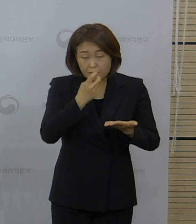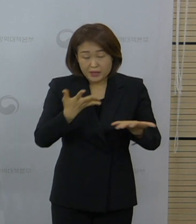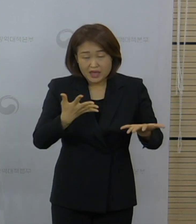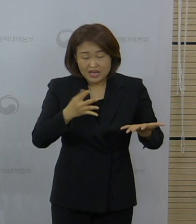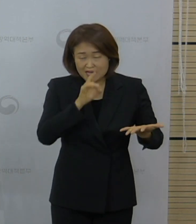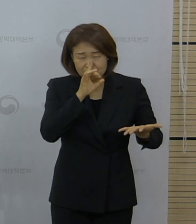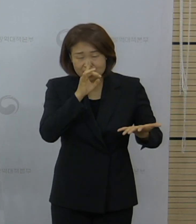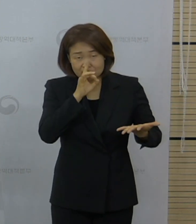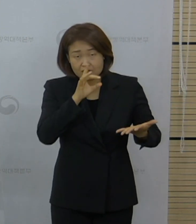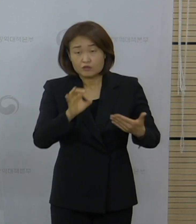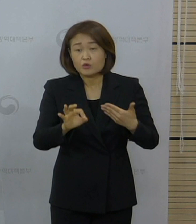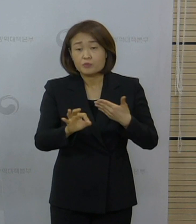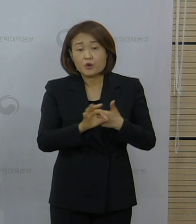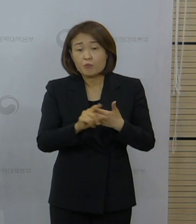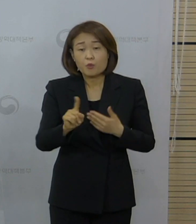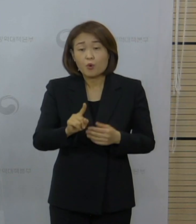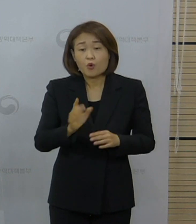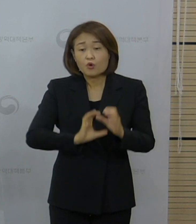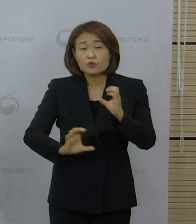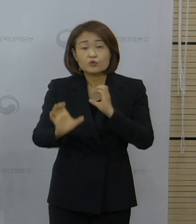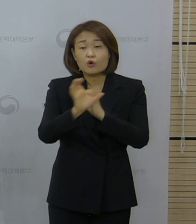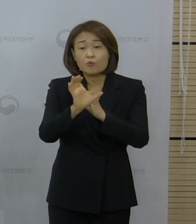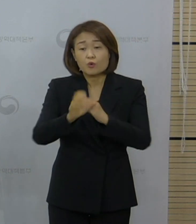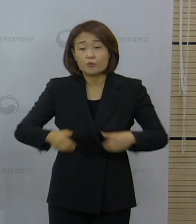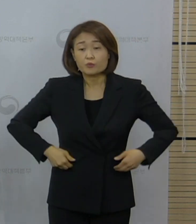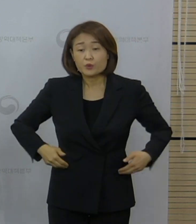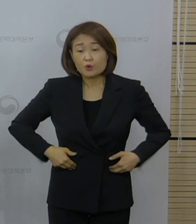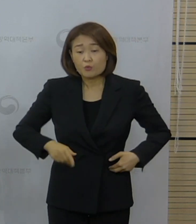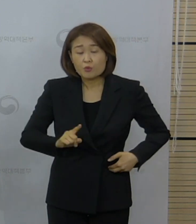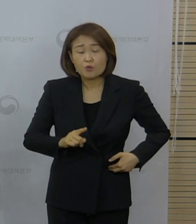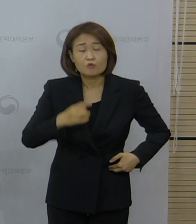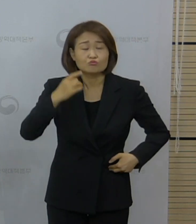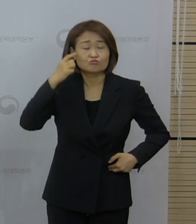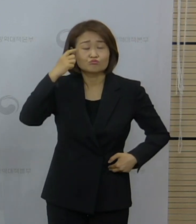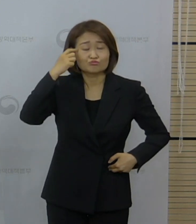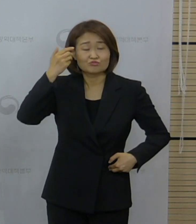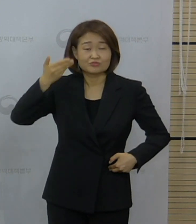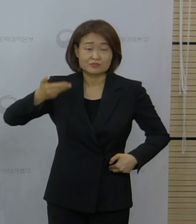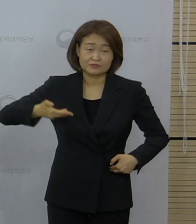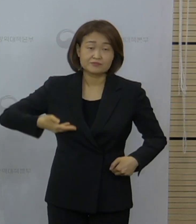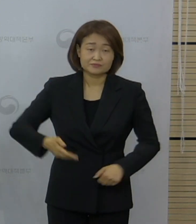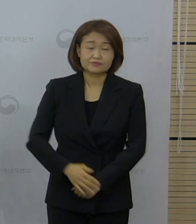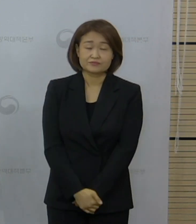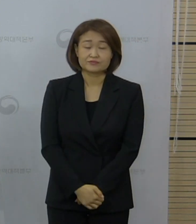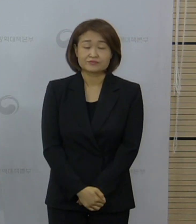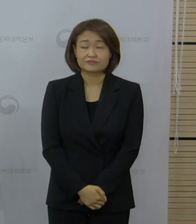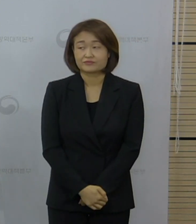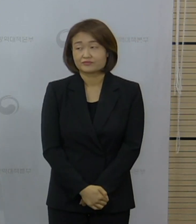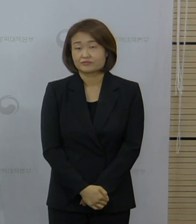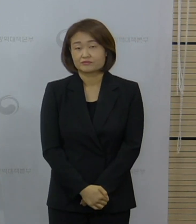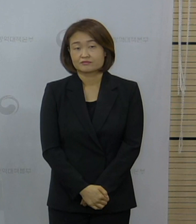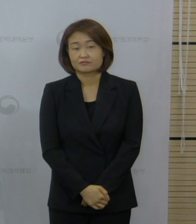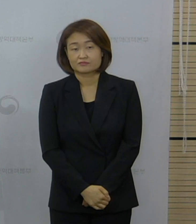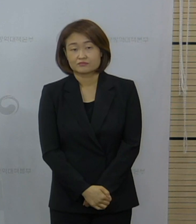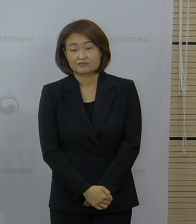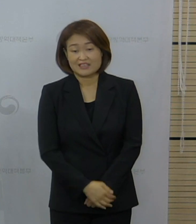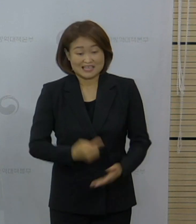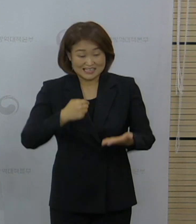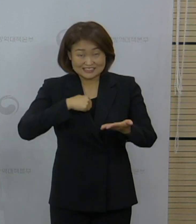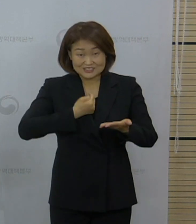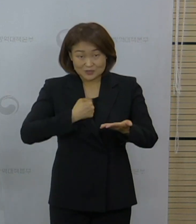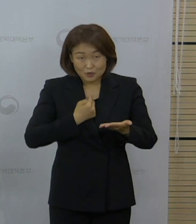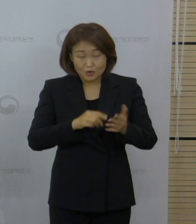검증을 위해서 더 보완해야 할 자료가 있다면 무엇인지 설명해달라고 하셨습니다. 네, 자가진단 키트는